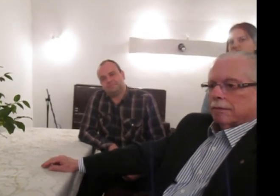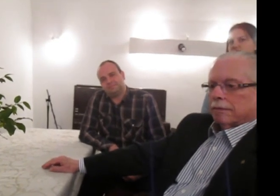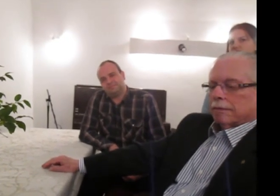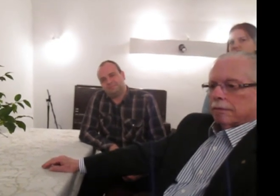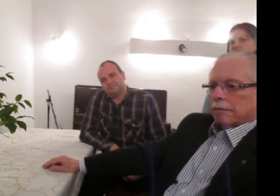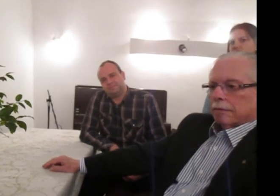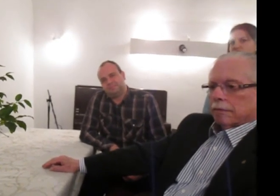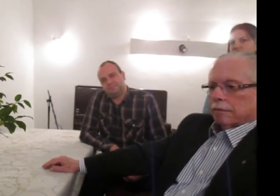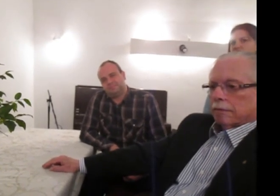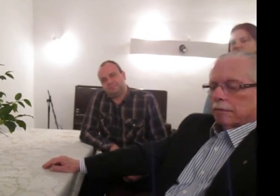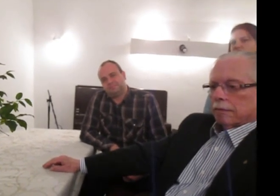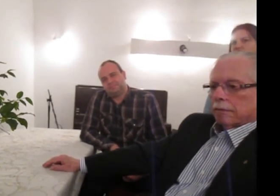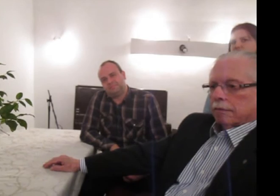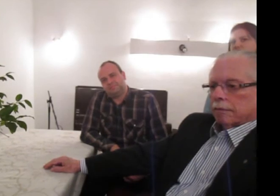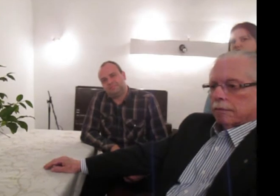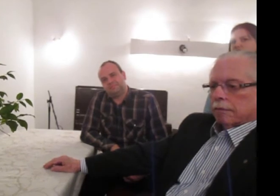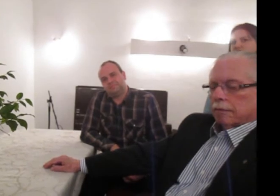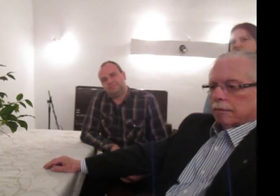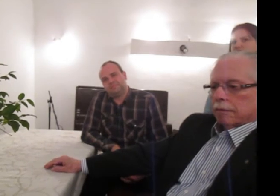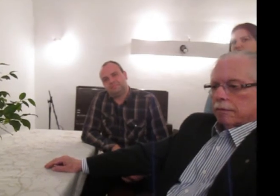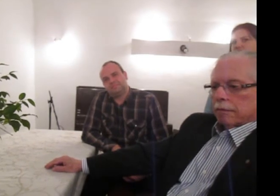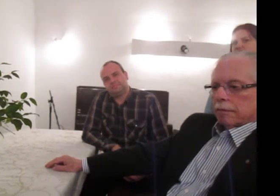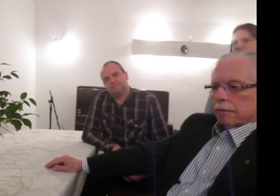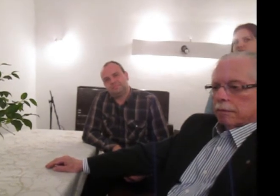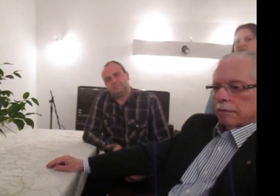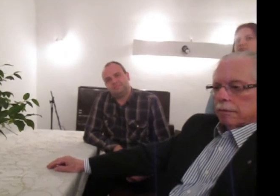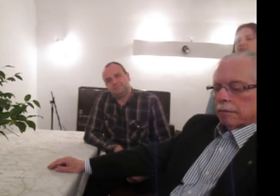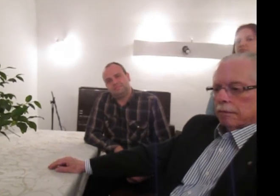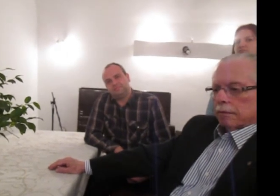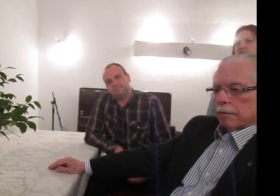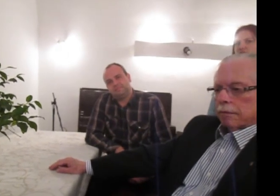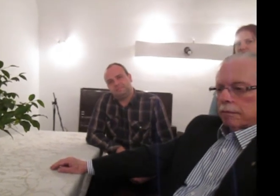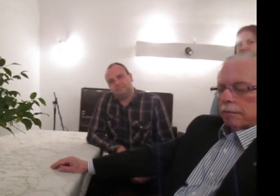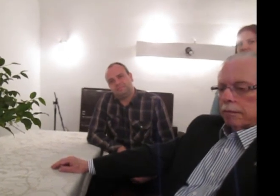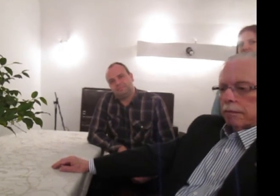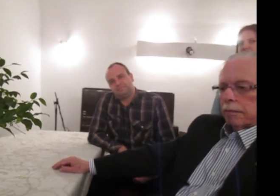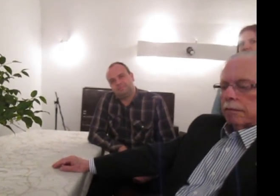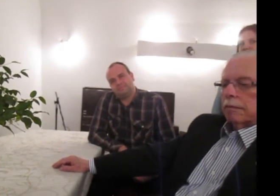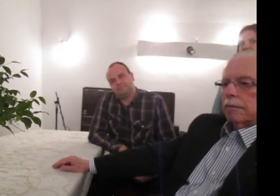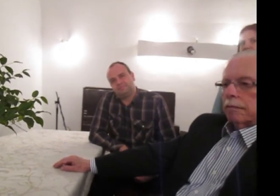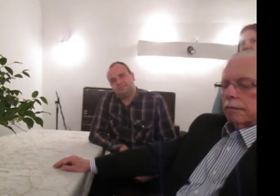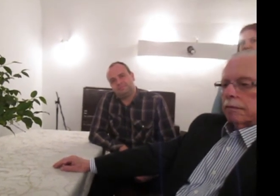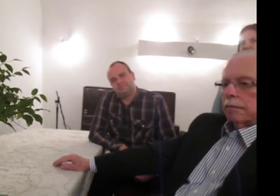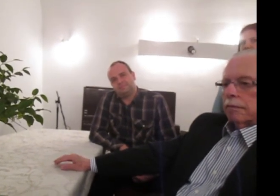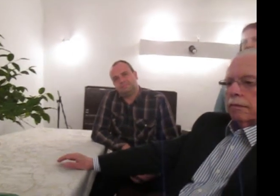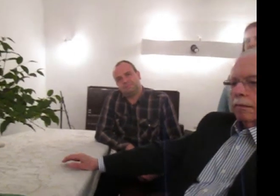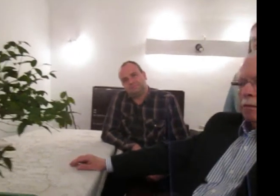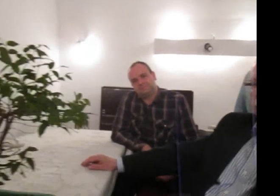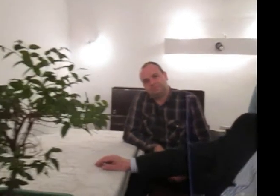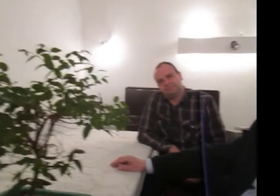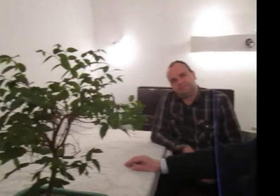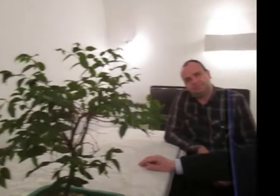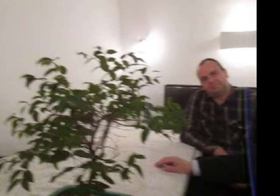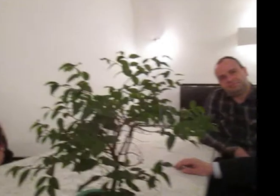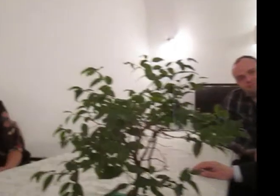e lembrar a importância da língua portuguesa e de outras línguas usadas no Brasil. Ou até